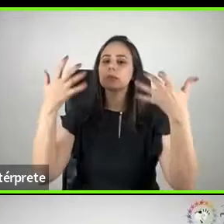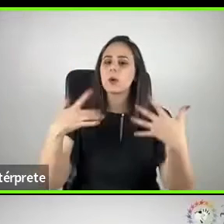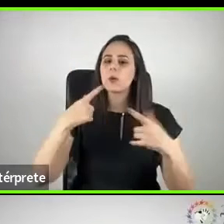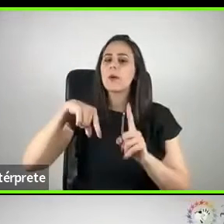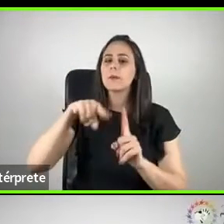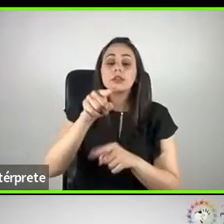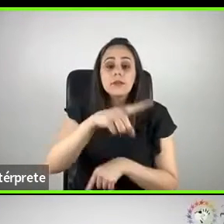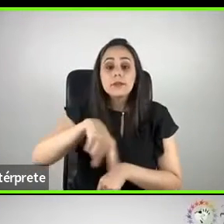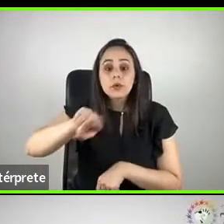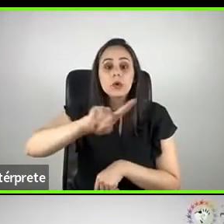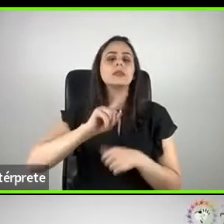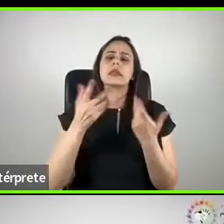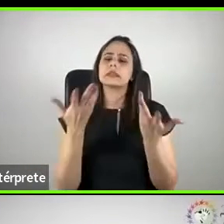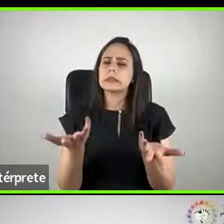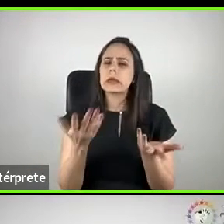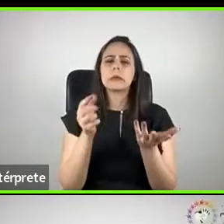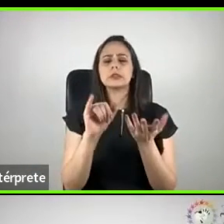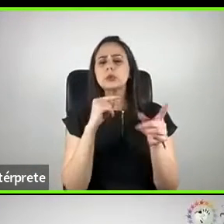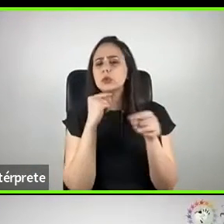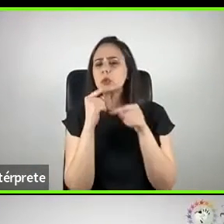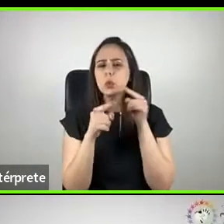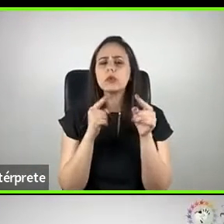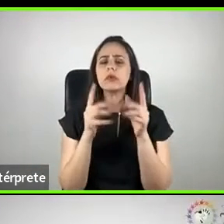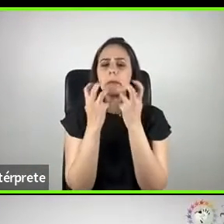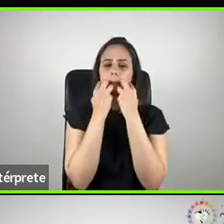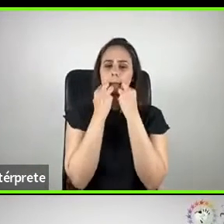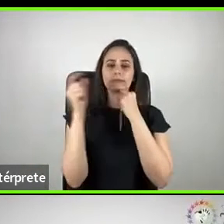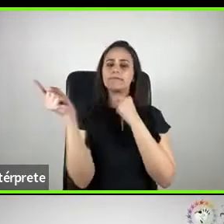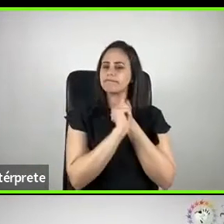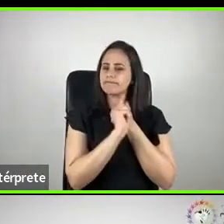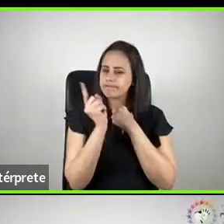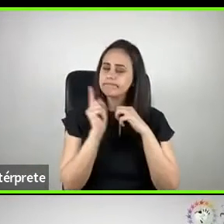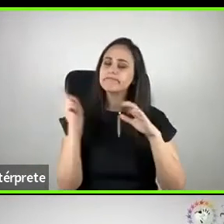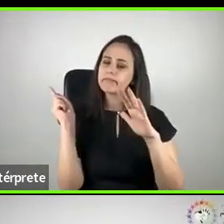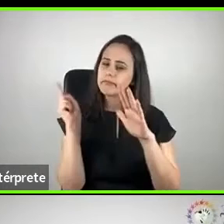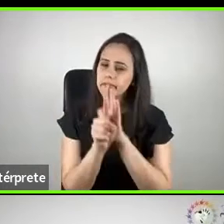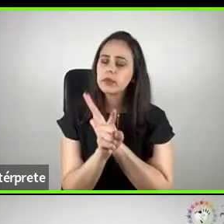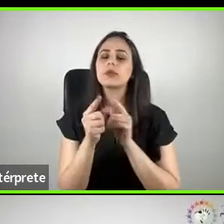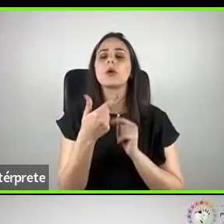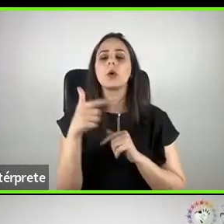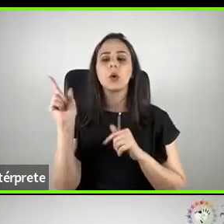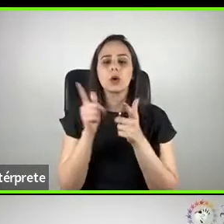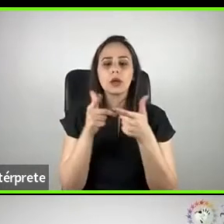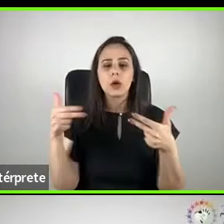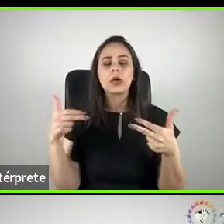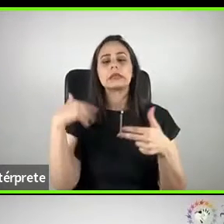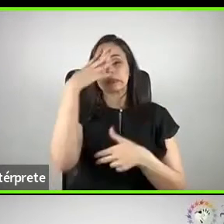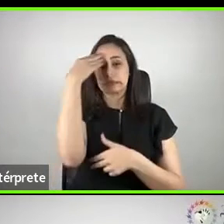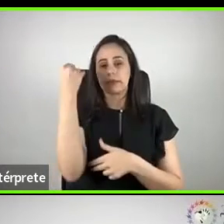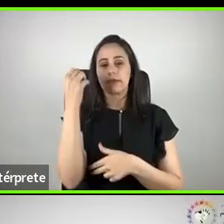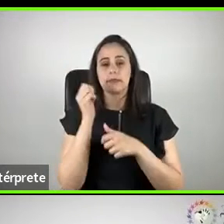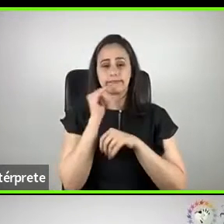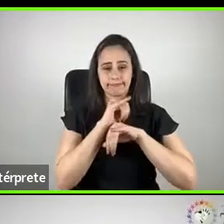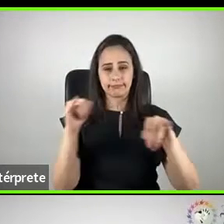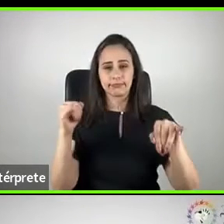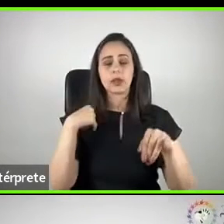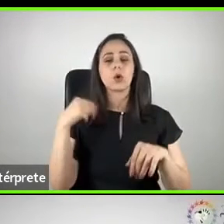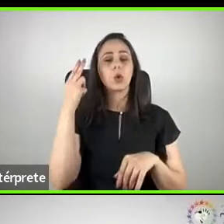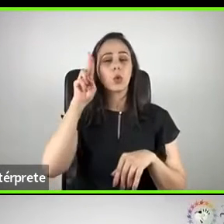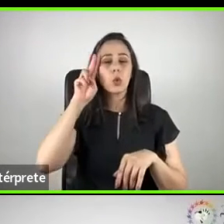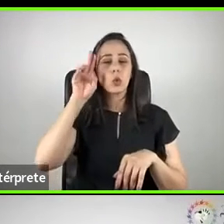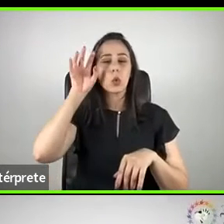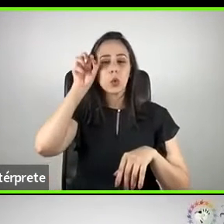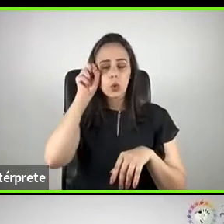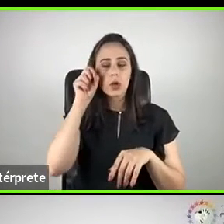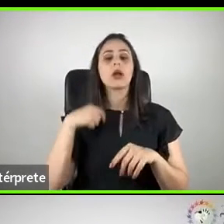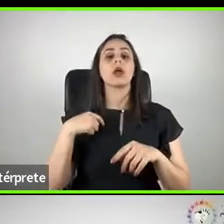por isso não tenha medo de perguntar, uma coisa que eu acabei não falando, eu tenho síndrome de Usha, então já nasci surdo,